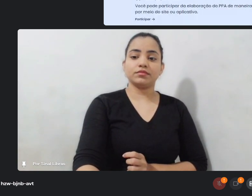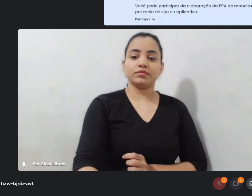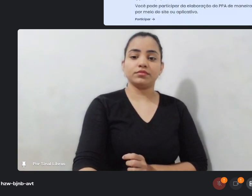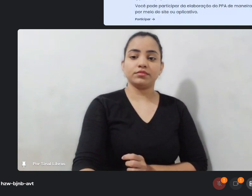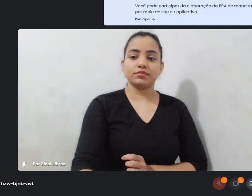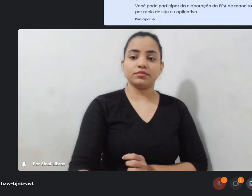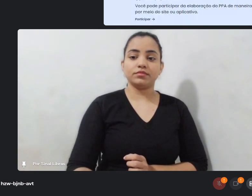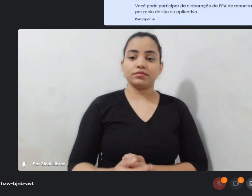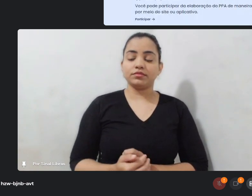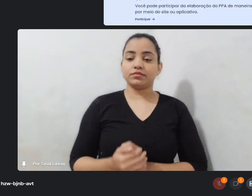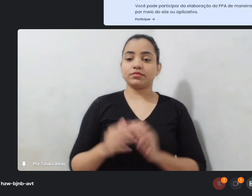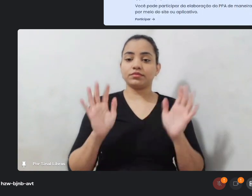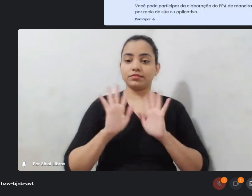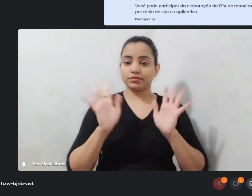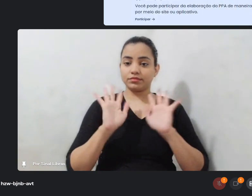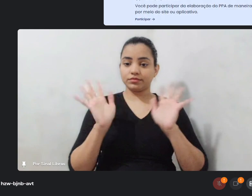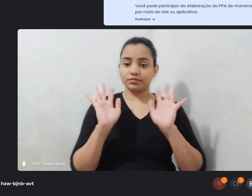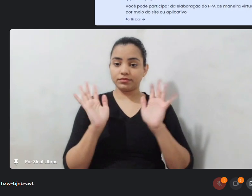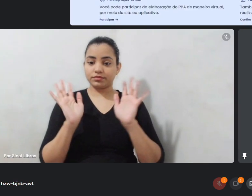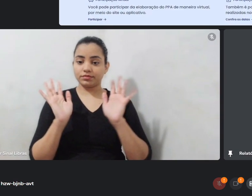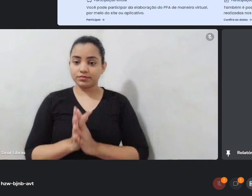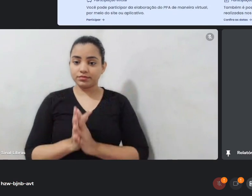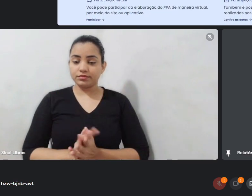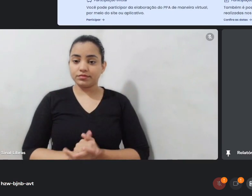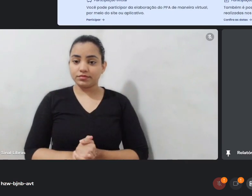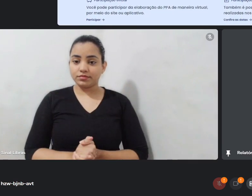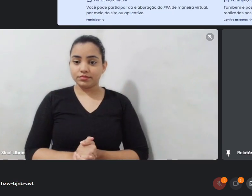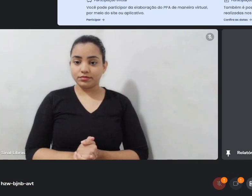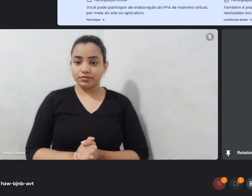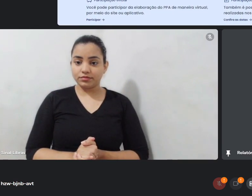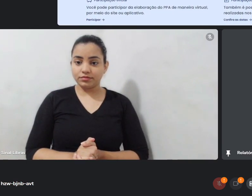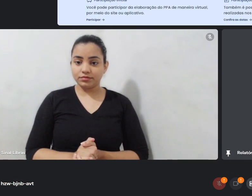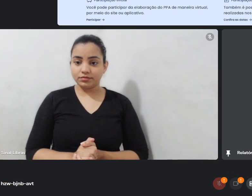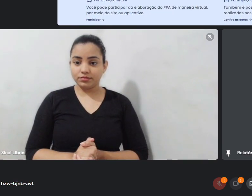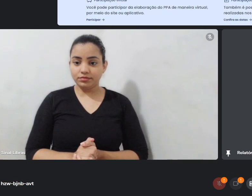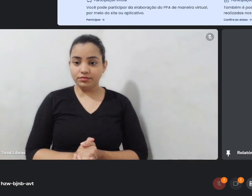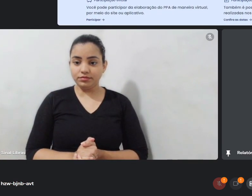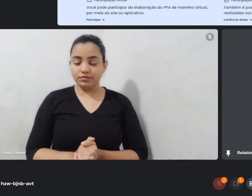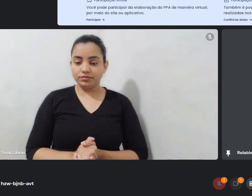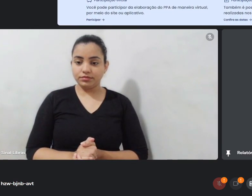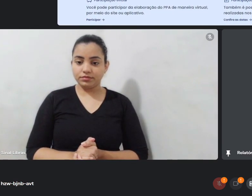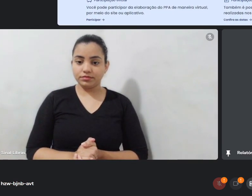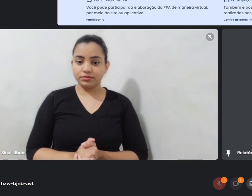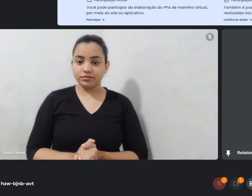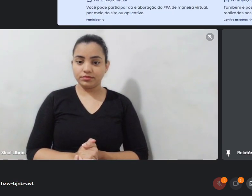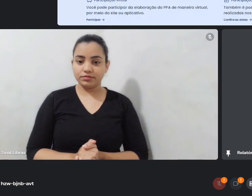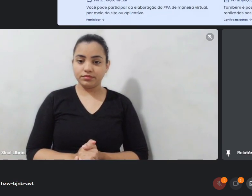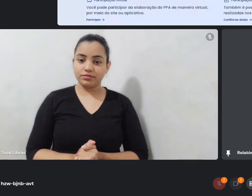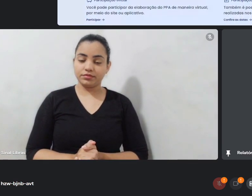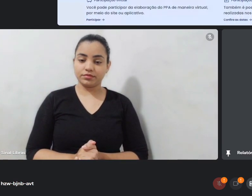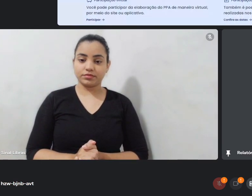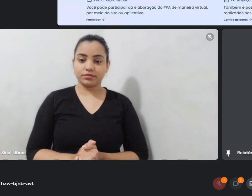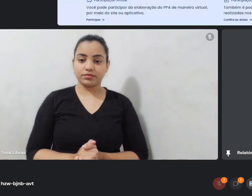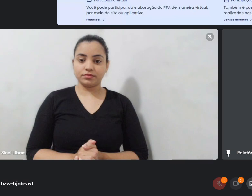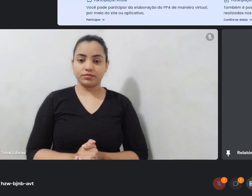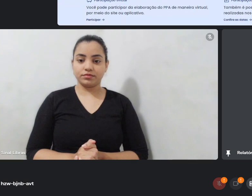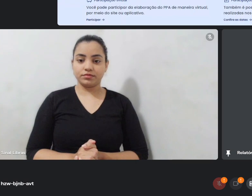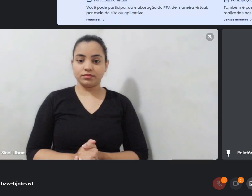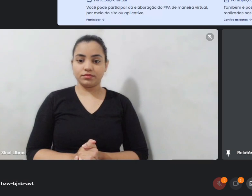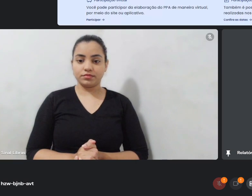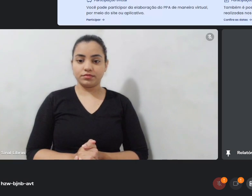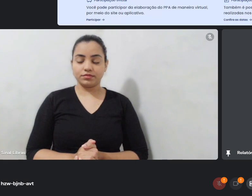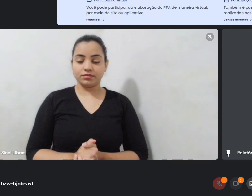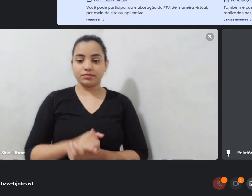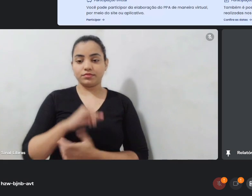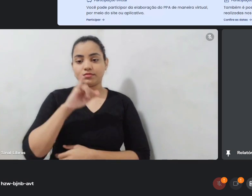Oi, gente. O Jéssica